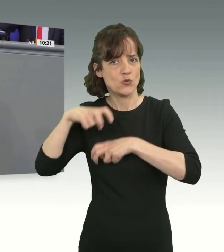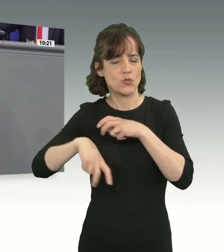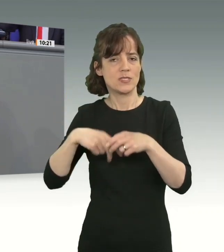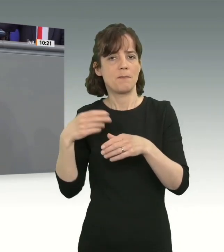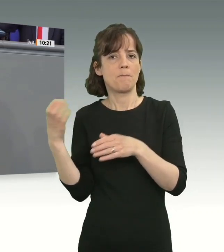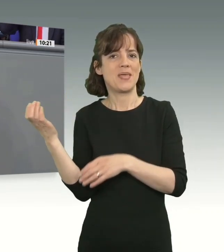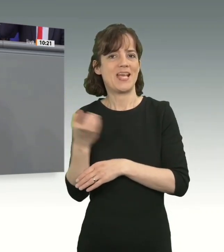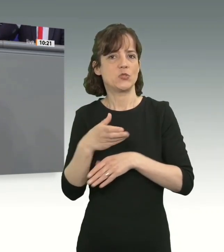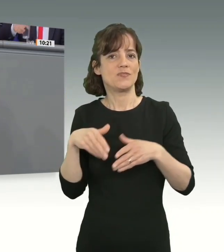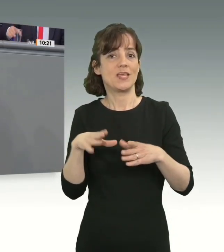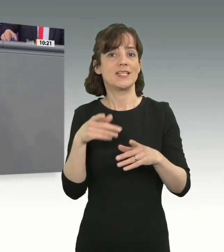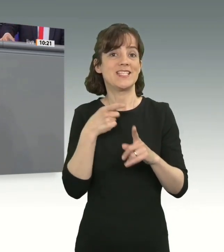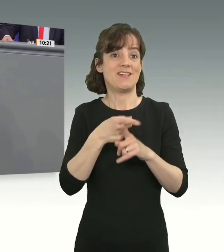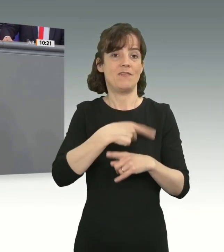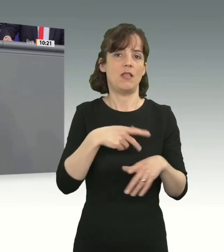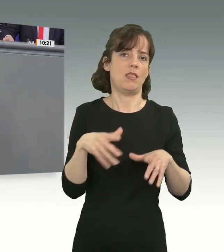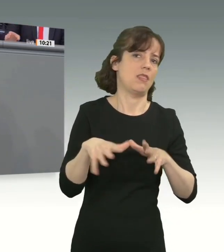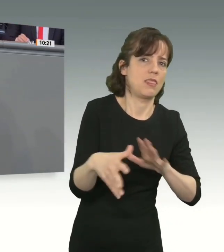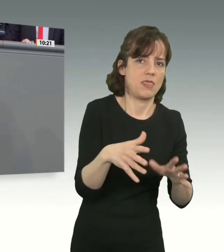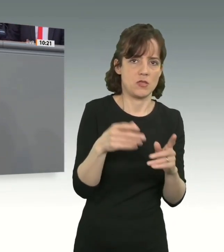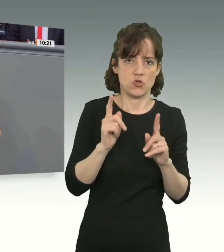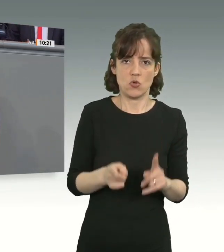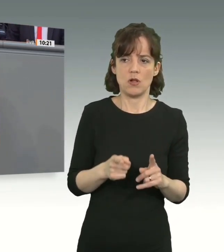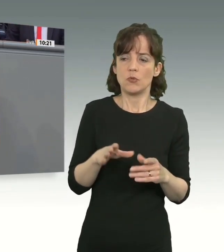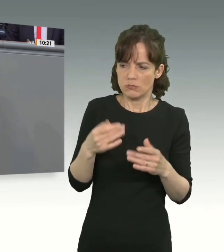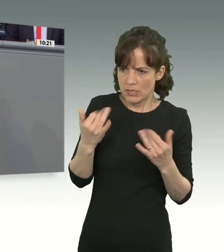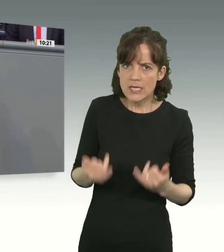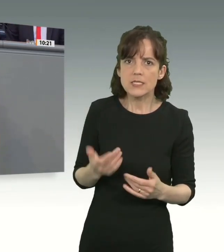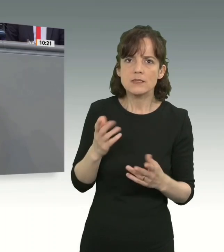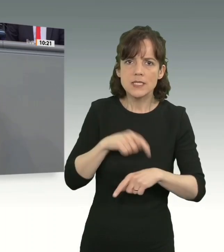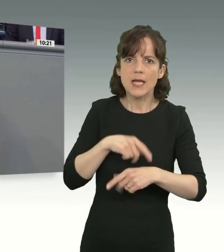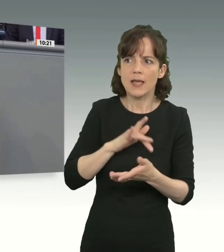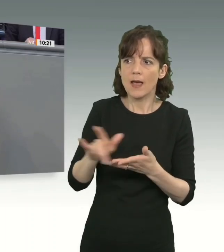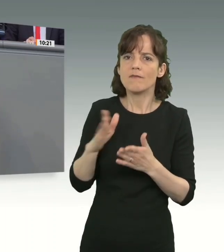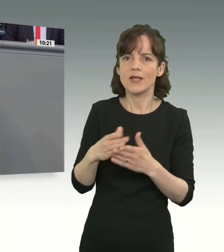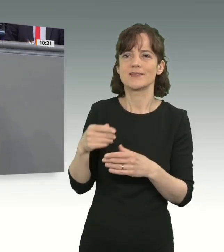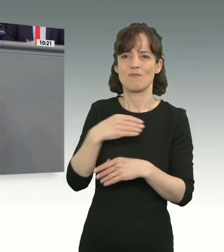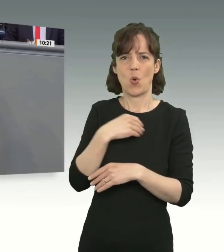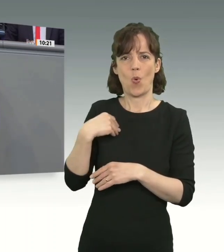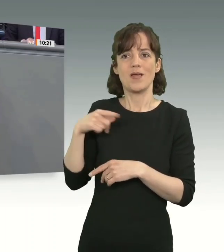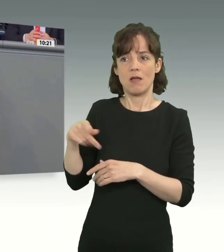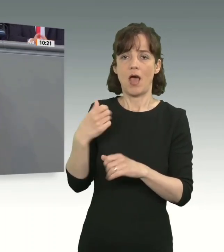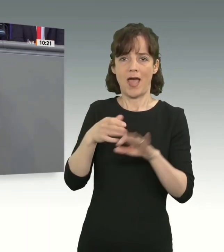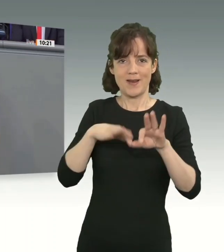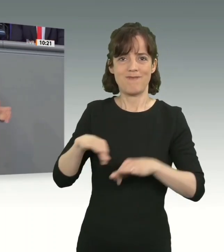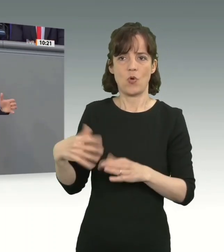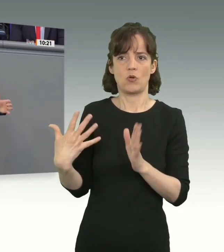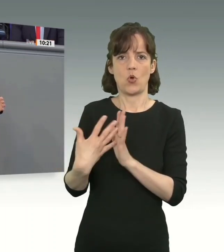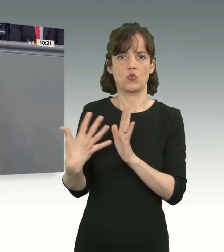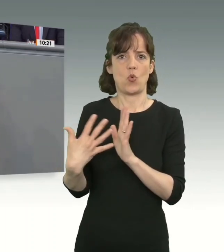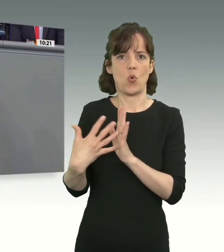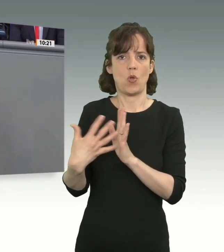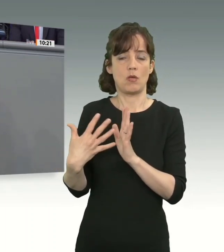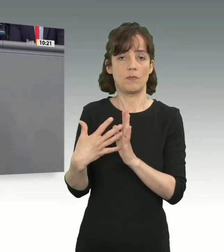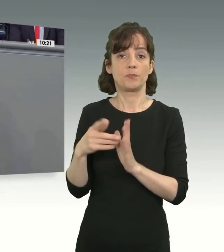destabilisieren, dann ist es der richtige Zeitpunkt, um dort an der Grenze zu Polen Binnengrenzkontrollen einzuführen. Das sagt nicht